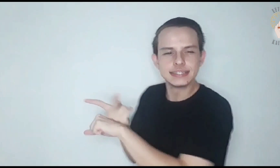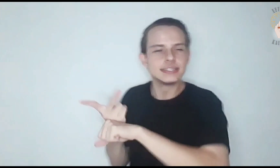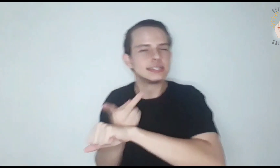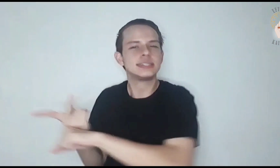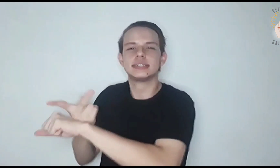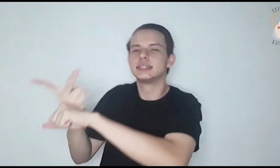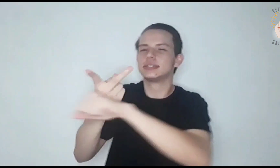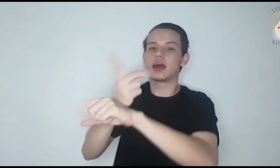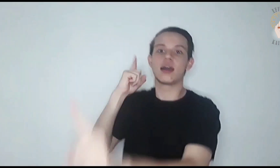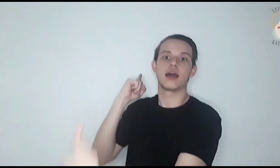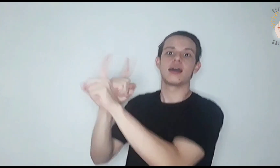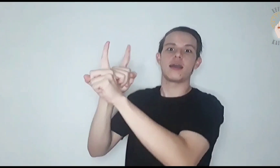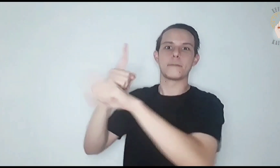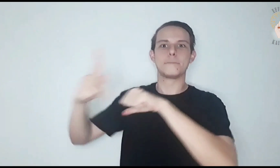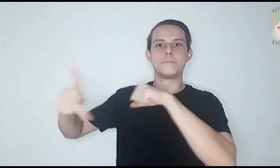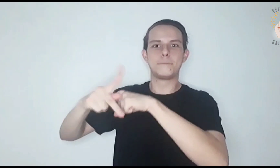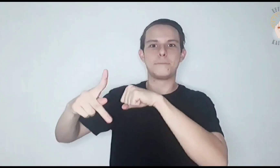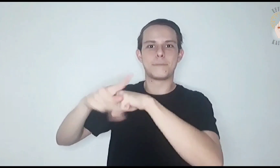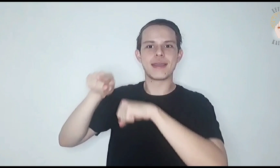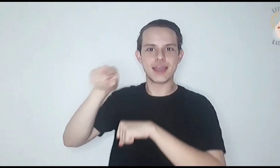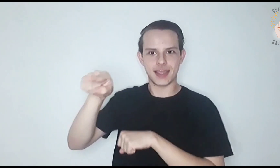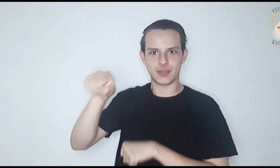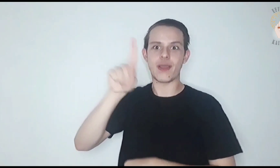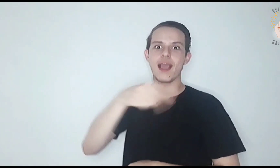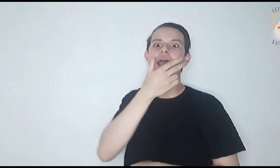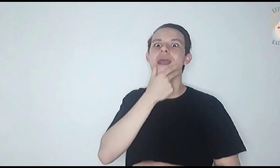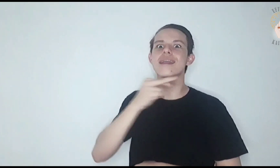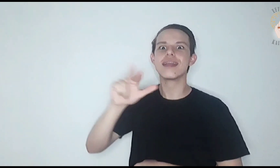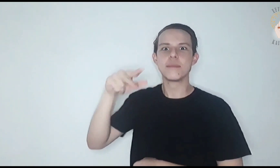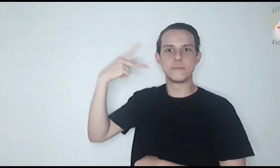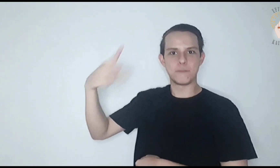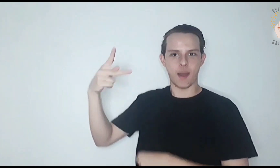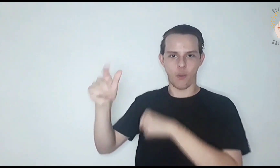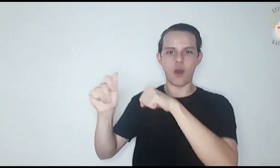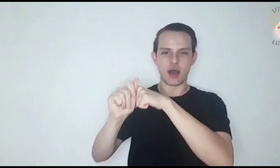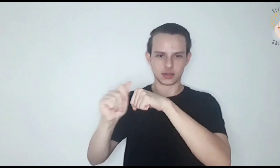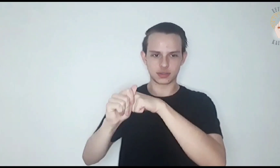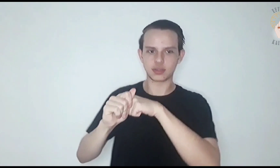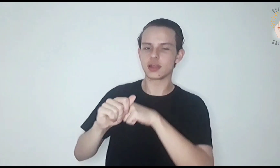Ele foi encontrar primeiro seu irmão Simão. Ele disse